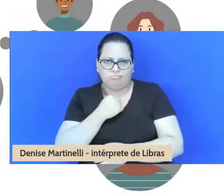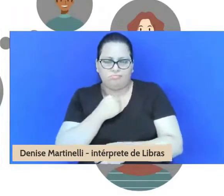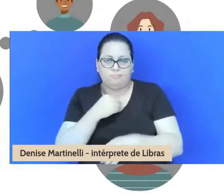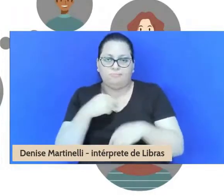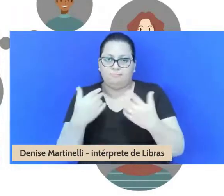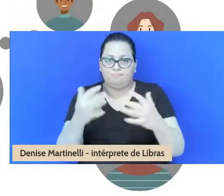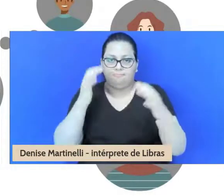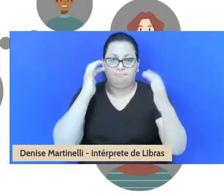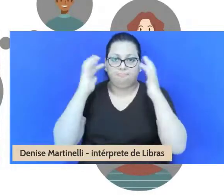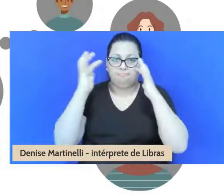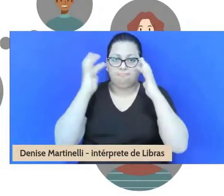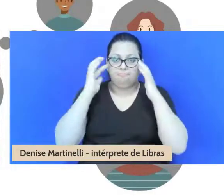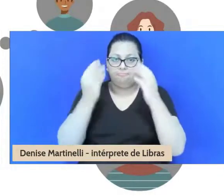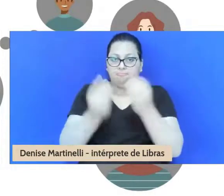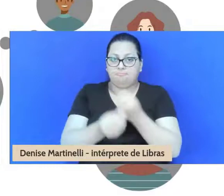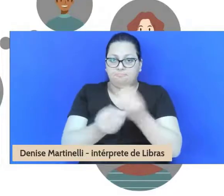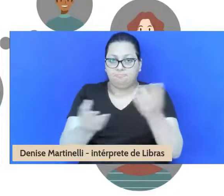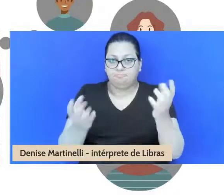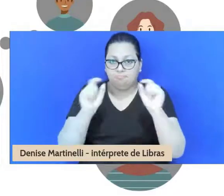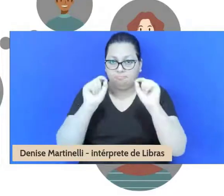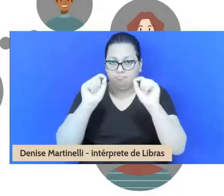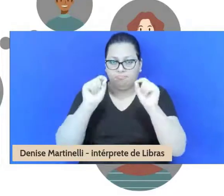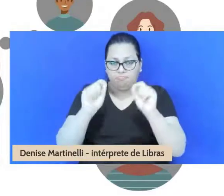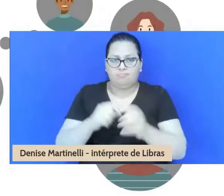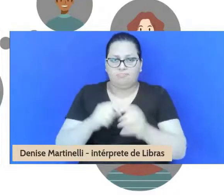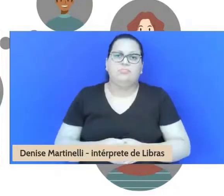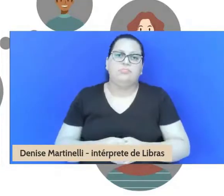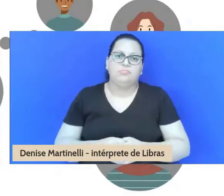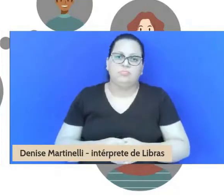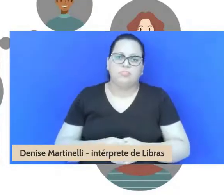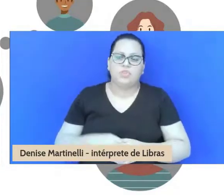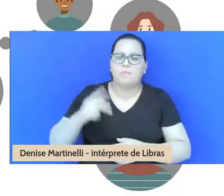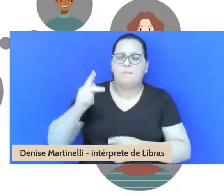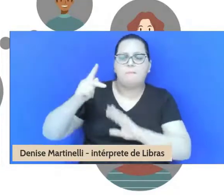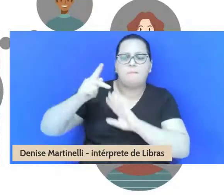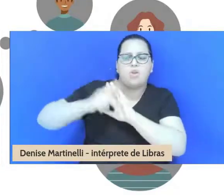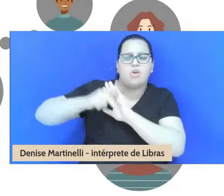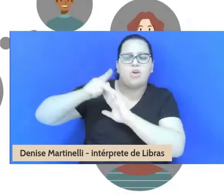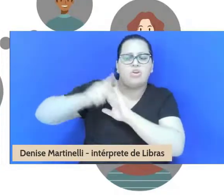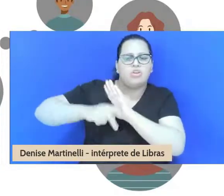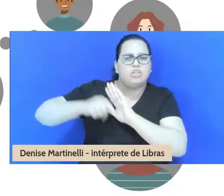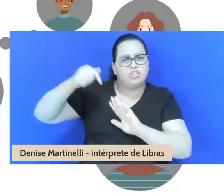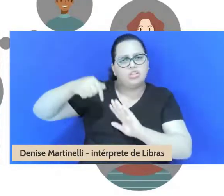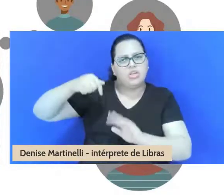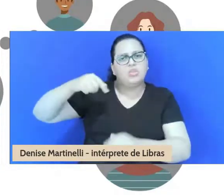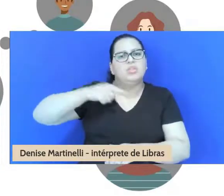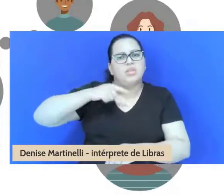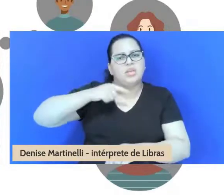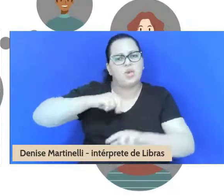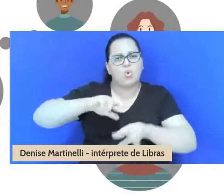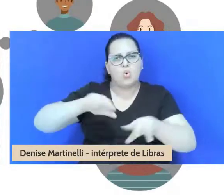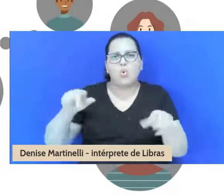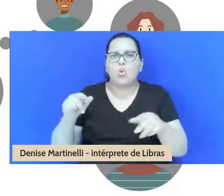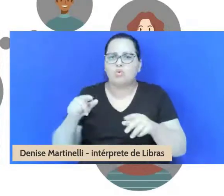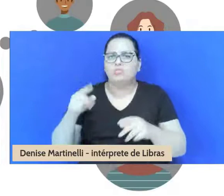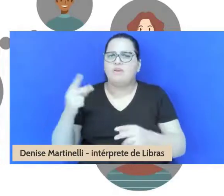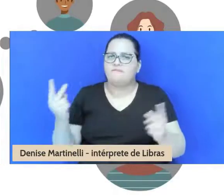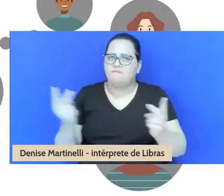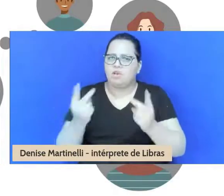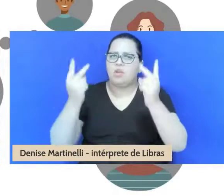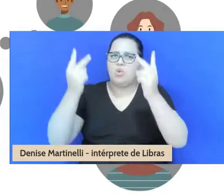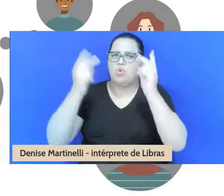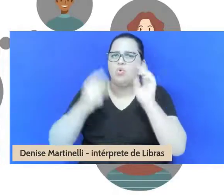trazemos vão no seguinte sentido. O projeto tem coisas valorosas a mostrar, mas, sem dúvida, nós